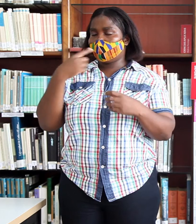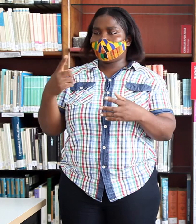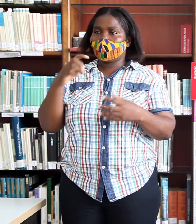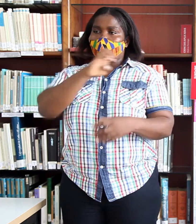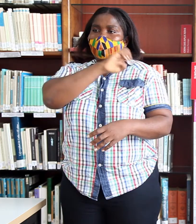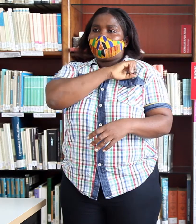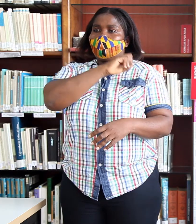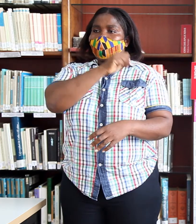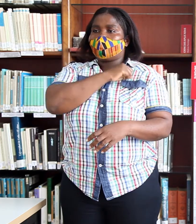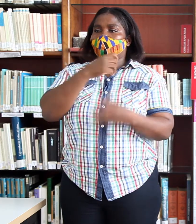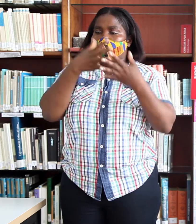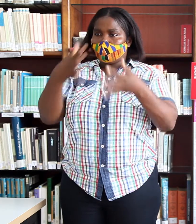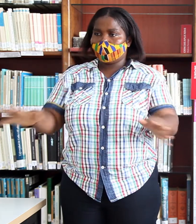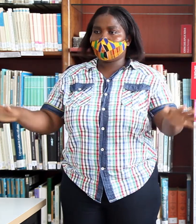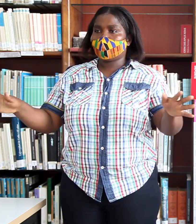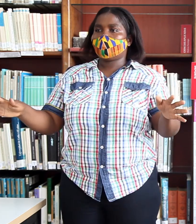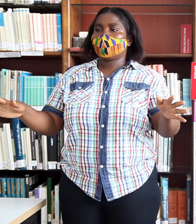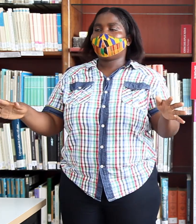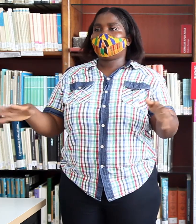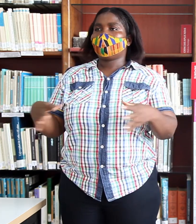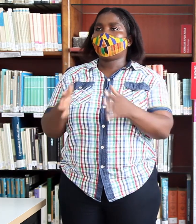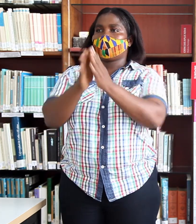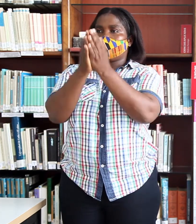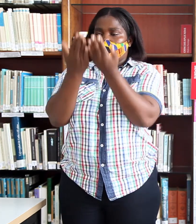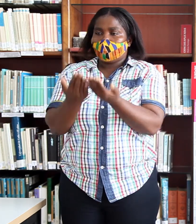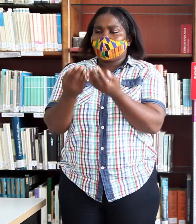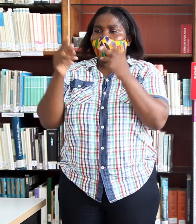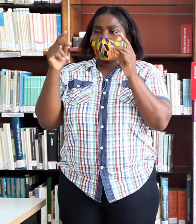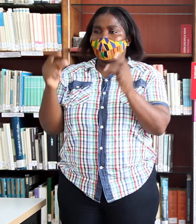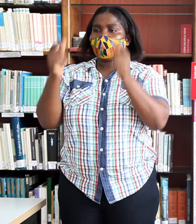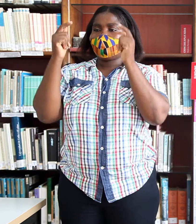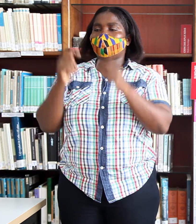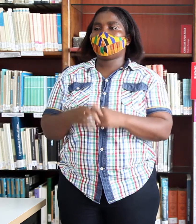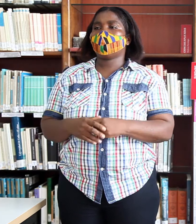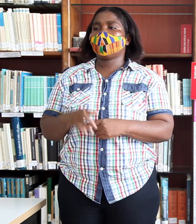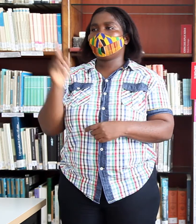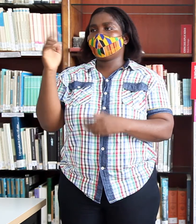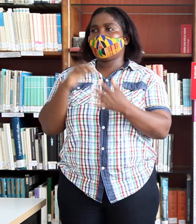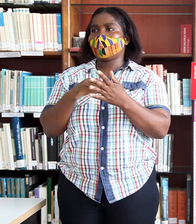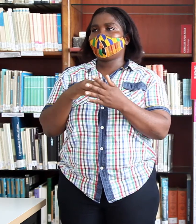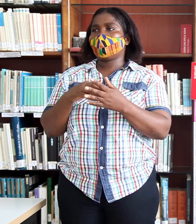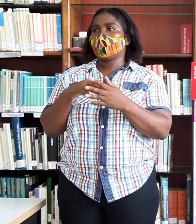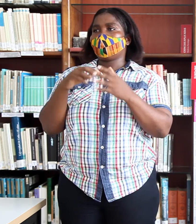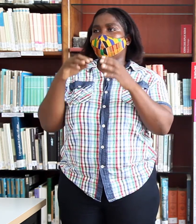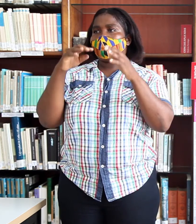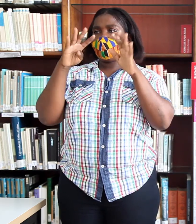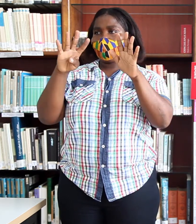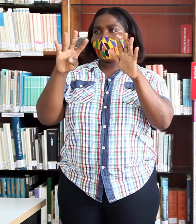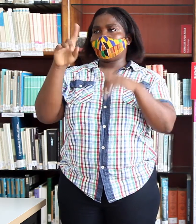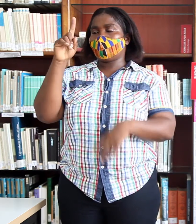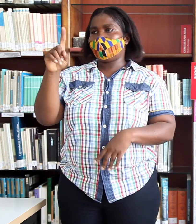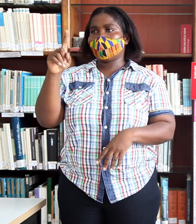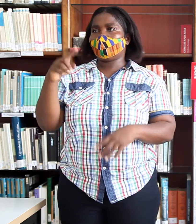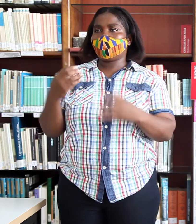agotara en las librerías con rapidez. En 1991 escribe de nuevo